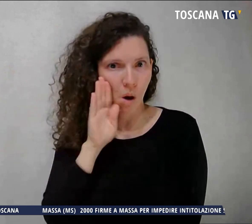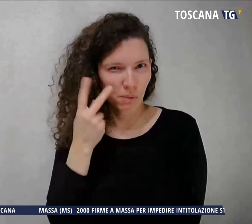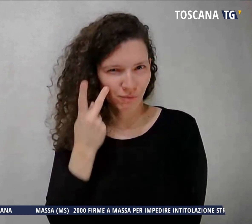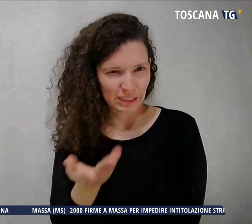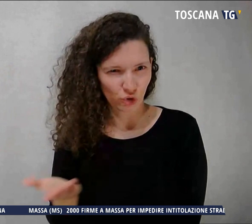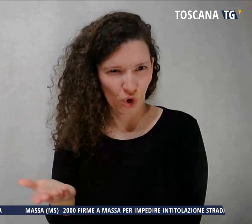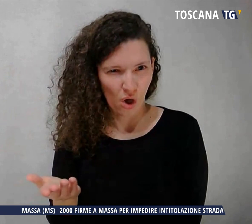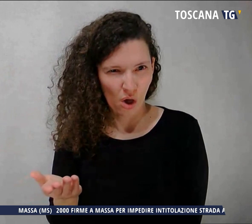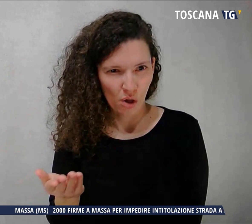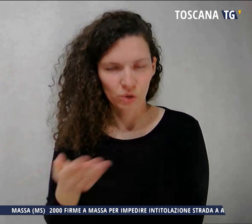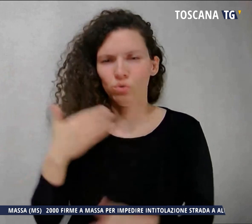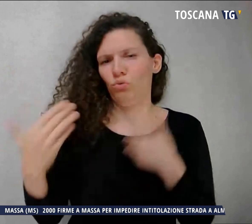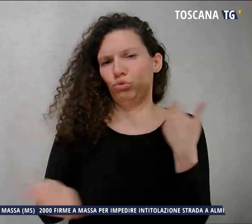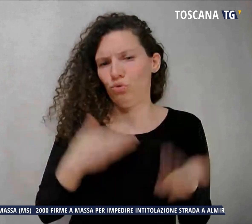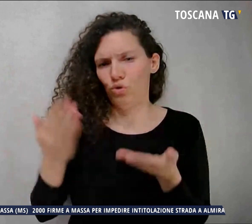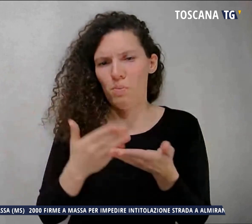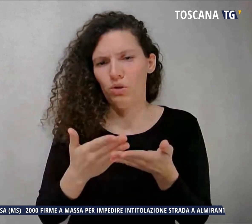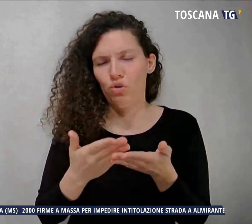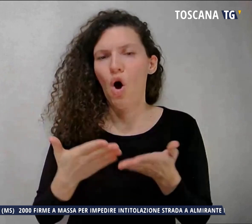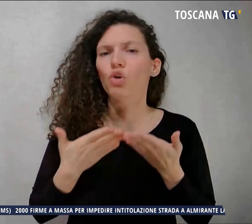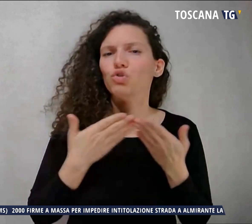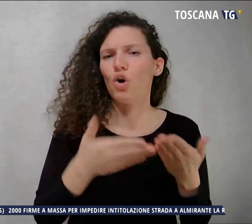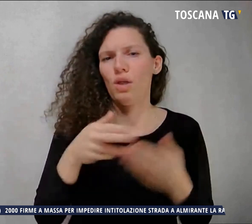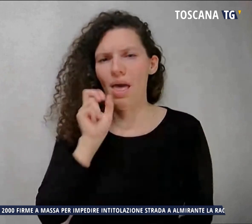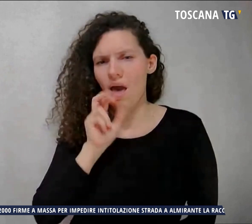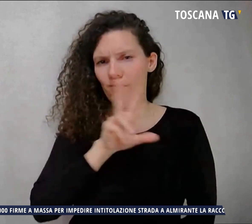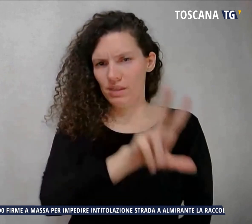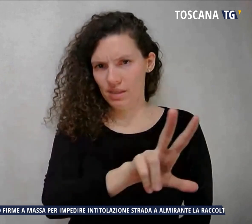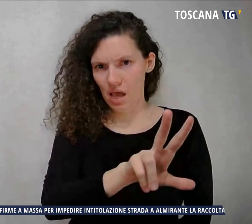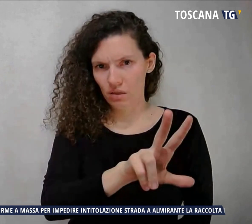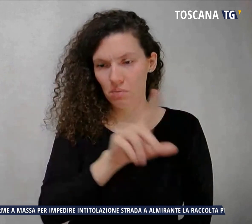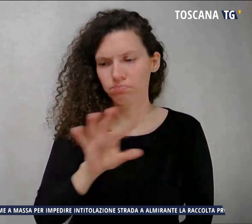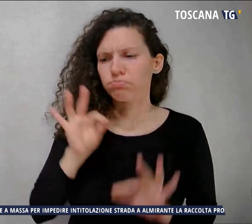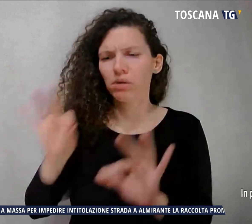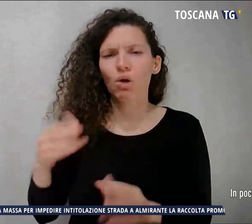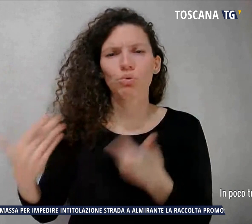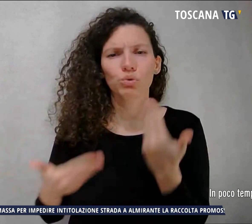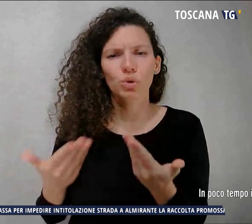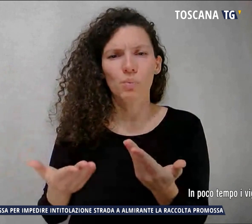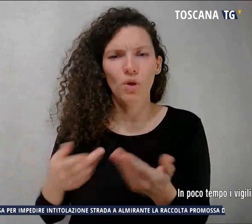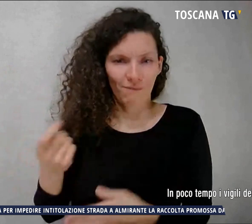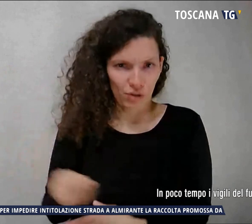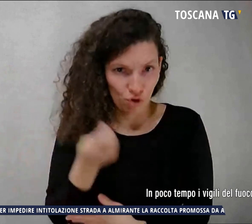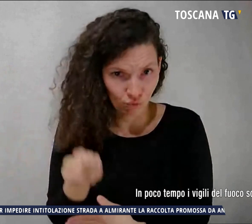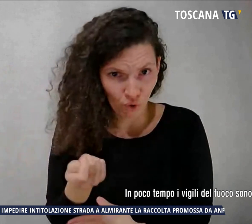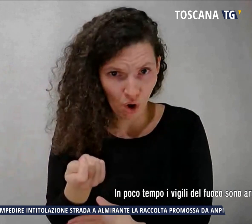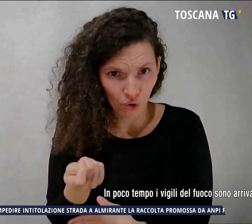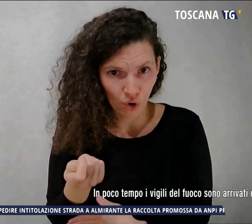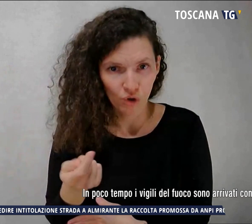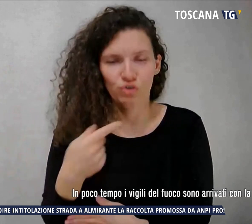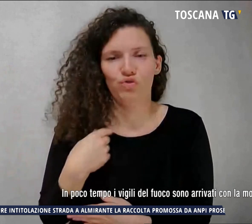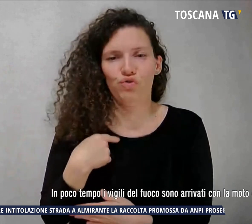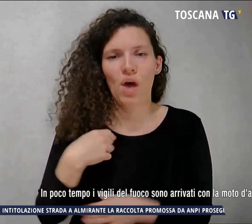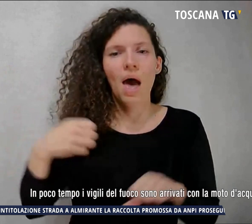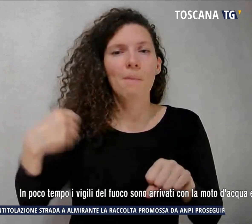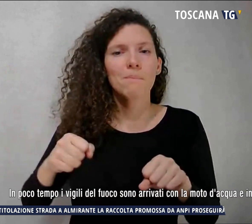i soccorsi e subito sono arrivati i vigili del fuoco con la moto d'acqua e